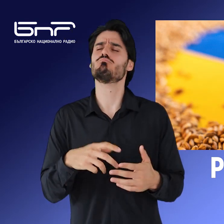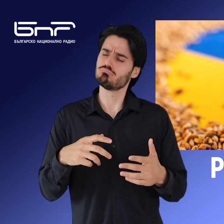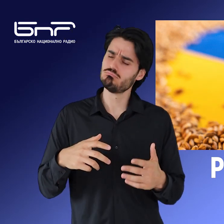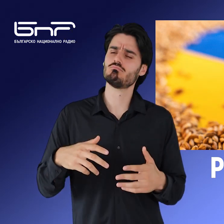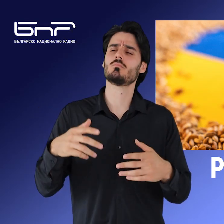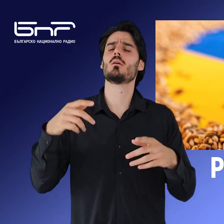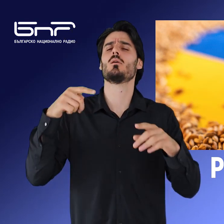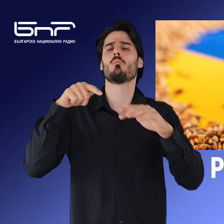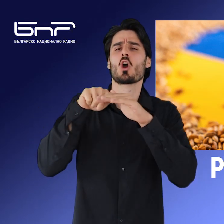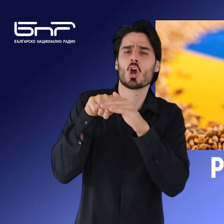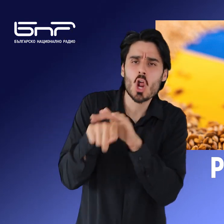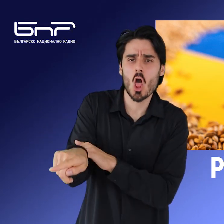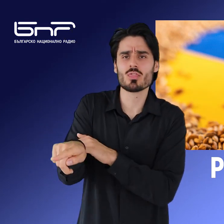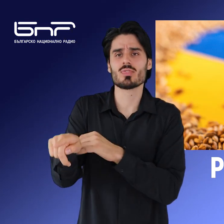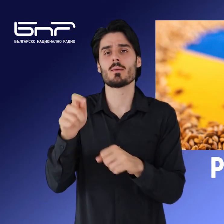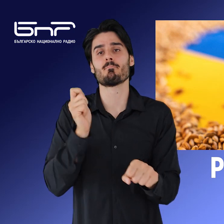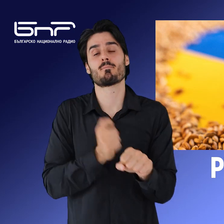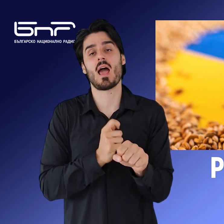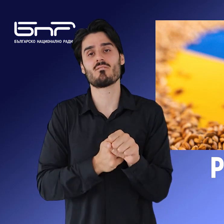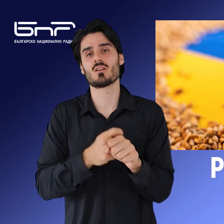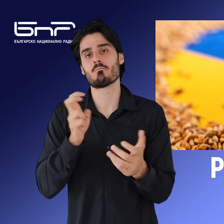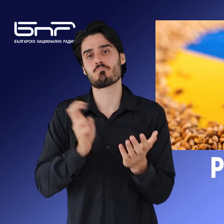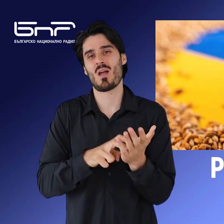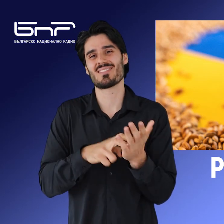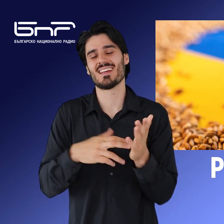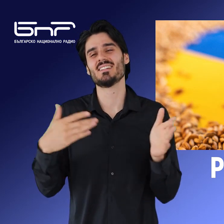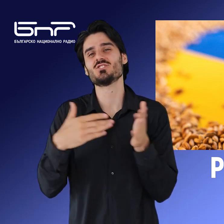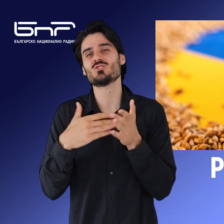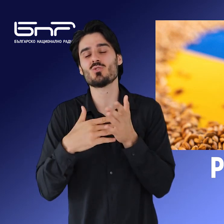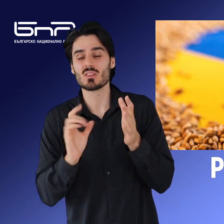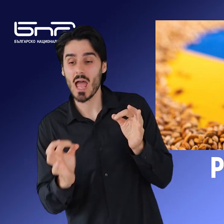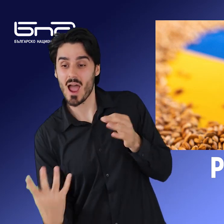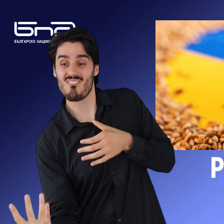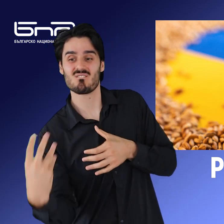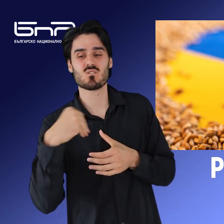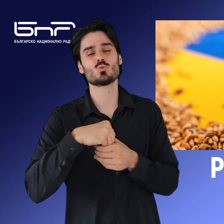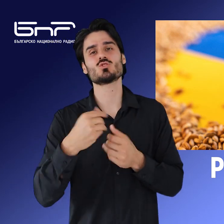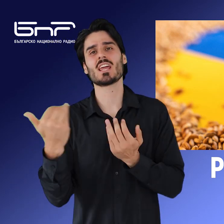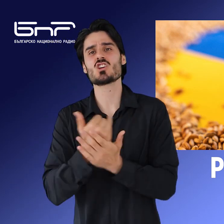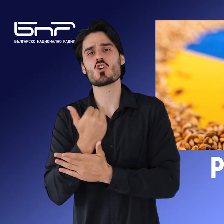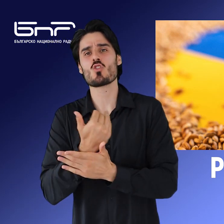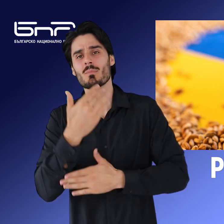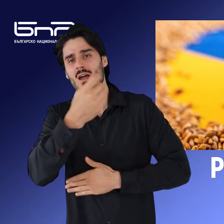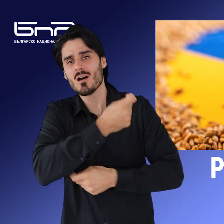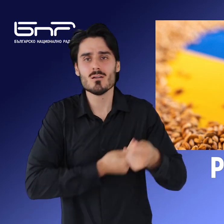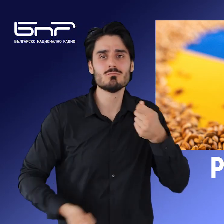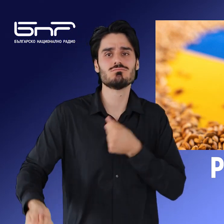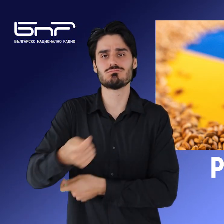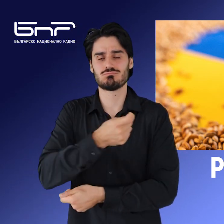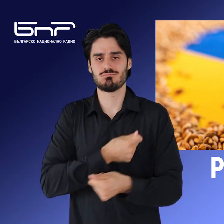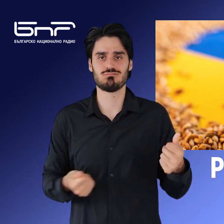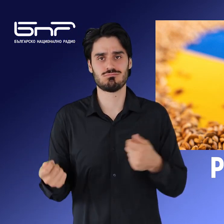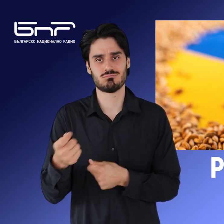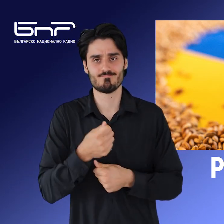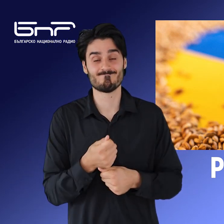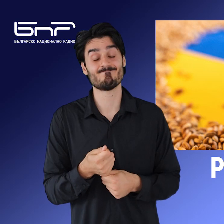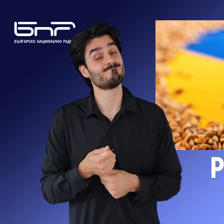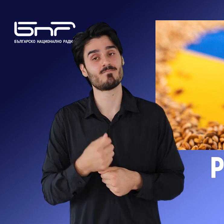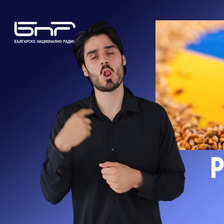дъщерно дружество, което може да се свърже отново с глобалната финансова мрежа, съобщава британският вестник Financial Times. От Лондон